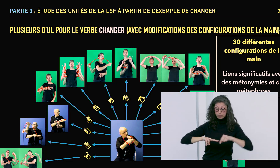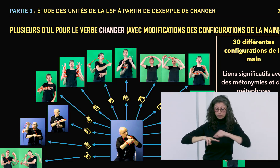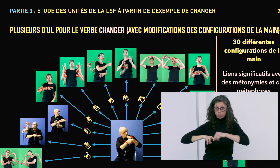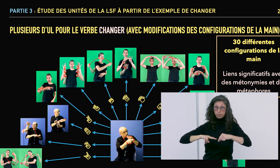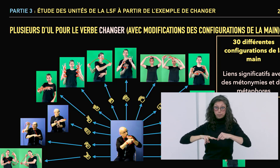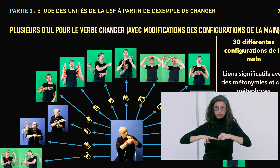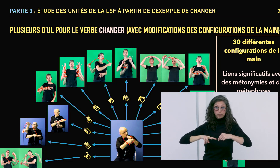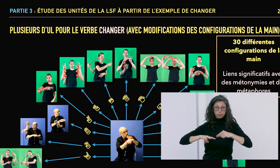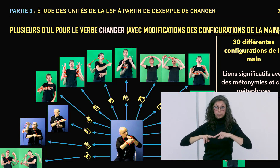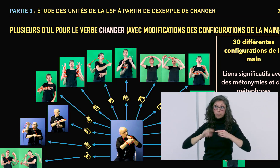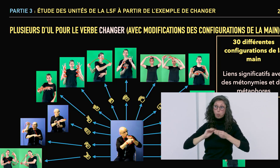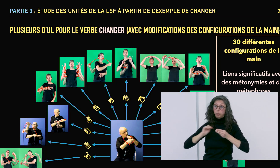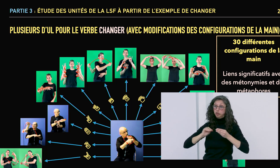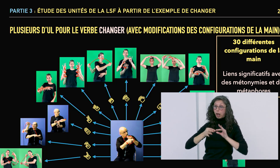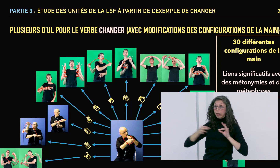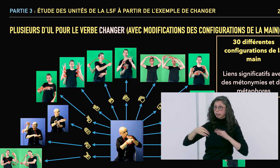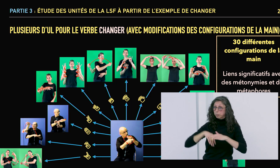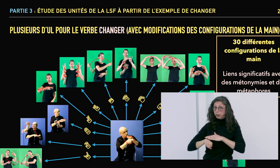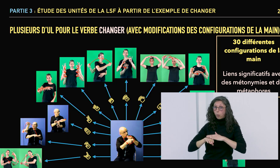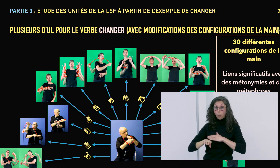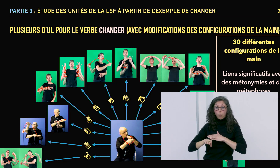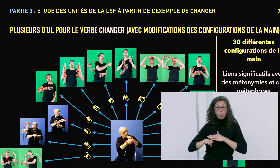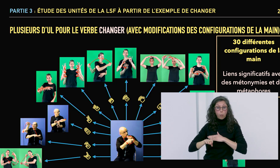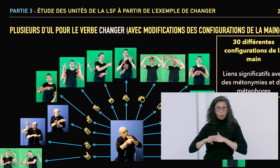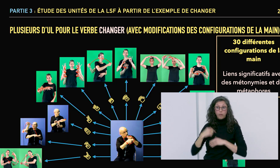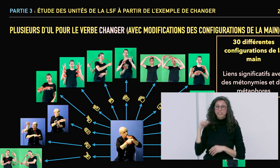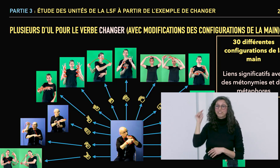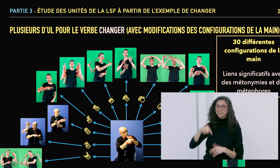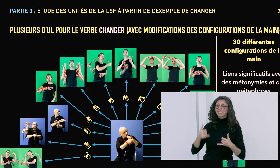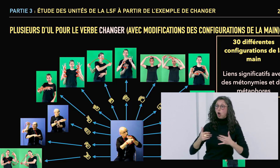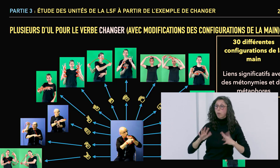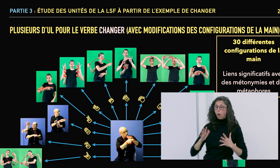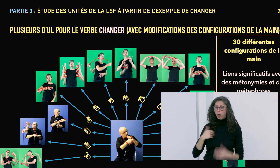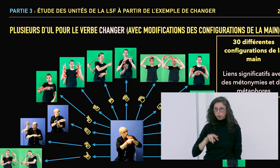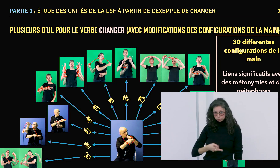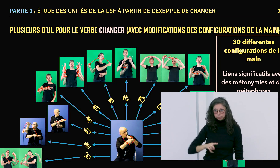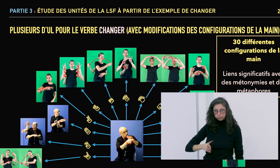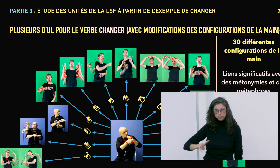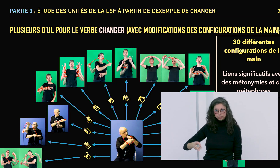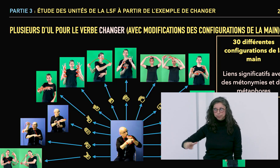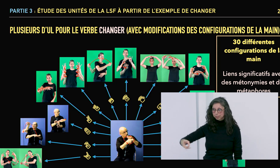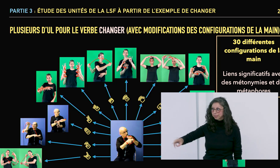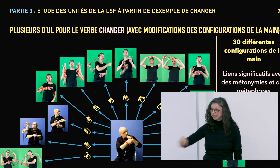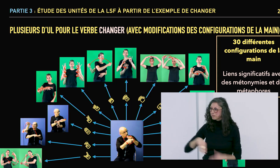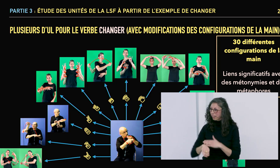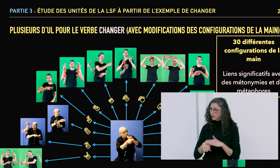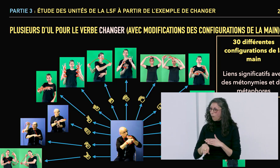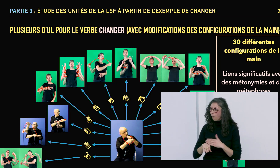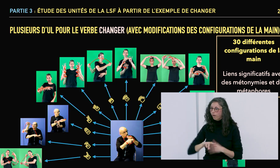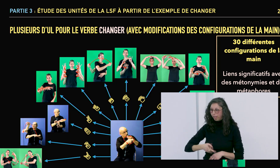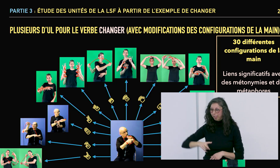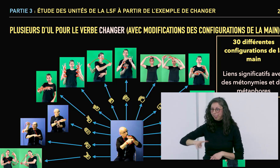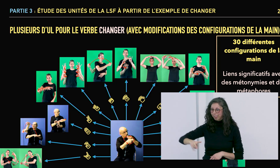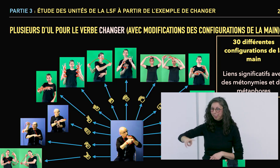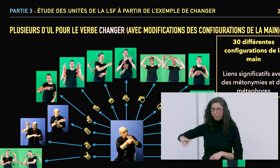parcours. Cette configuration avec les doigts écartés, le majeur et l'index. Par exemple, quand on prend le métro, on vient ici, on effectue plusieurs